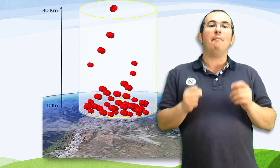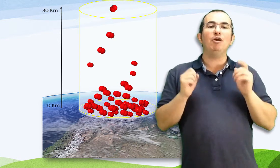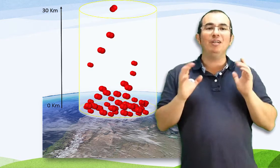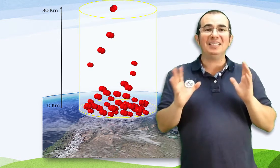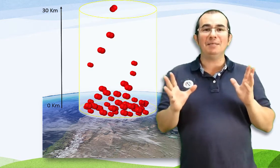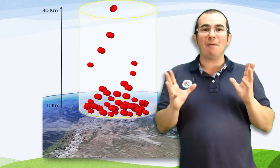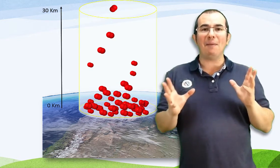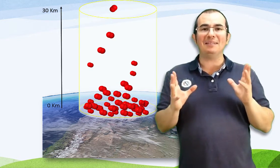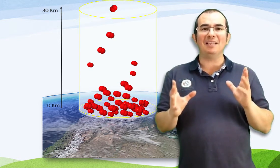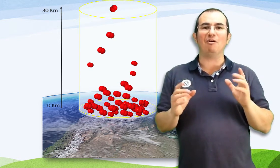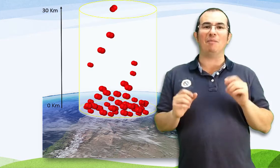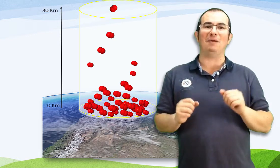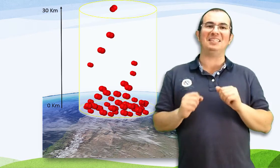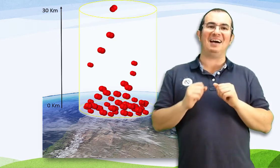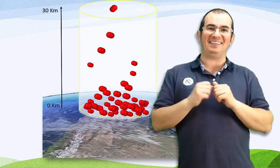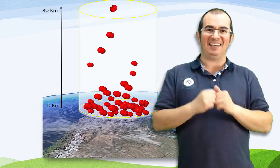millonésima parte do que pesa a Terra